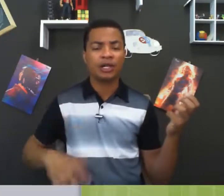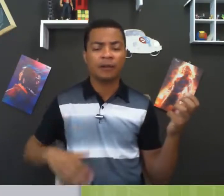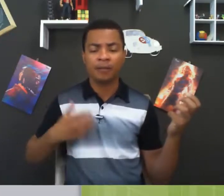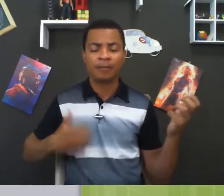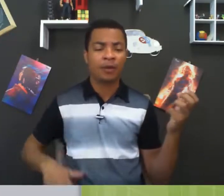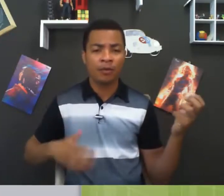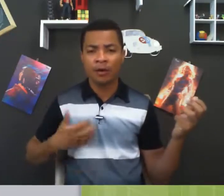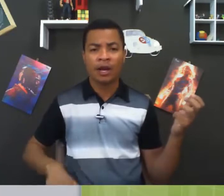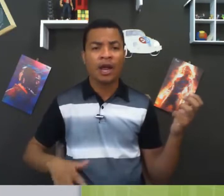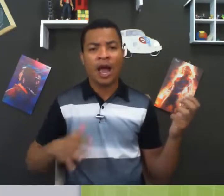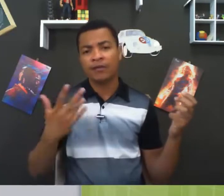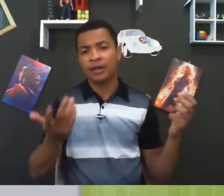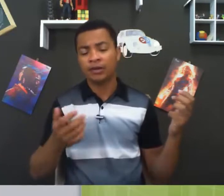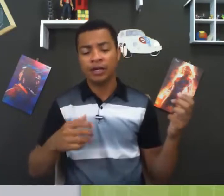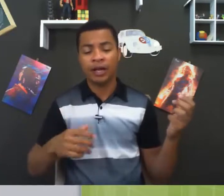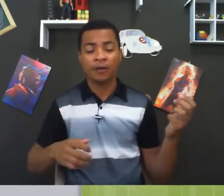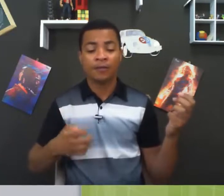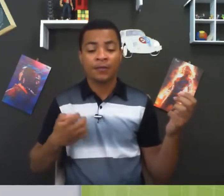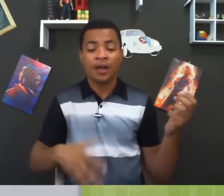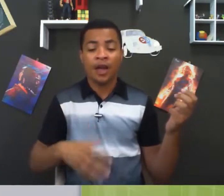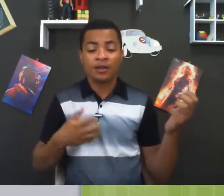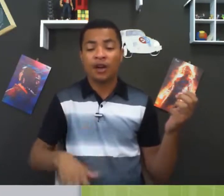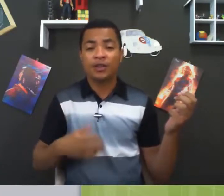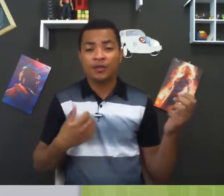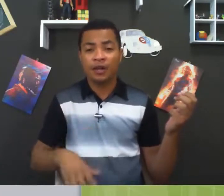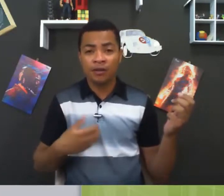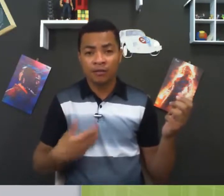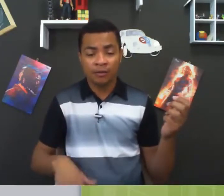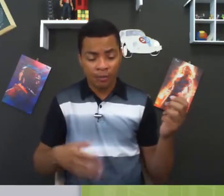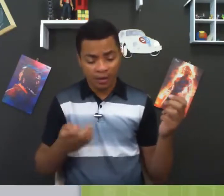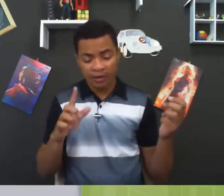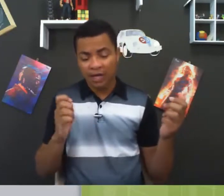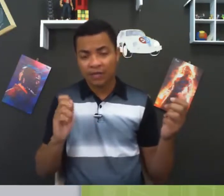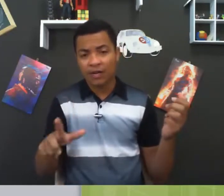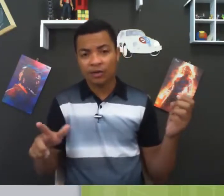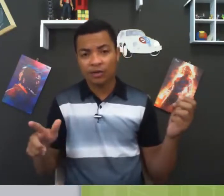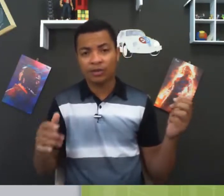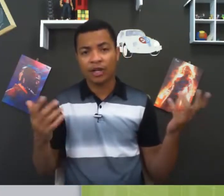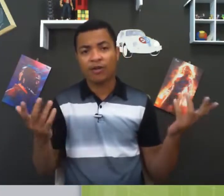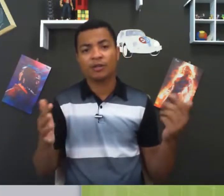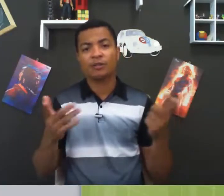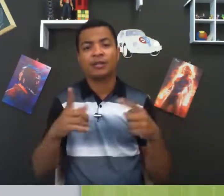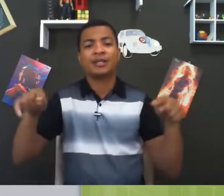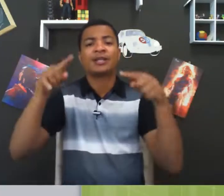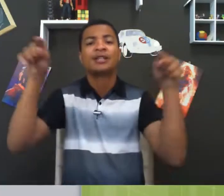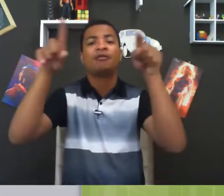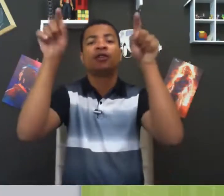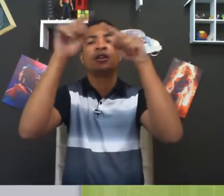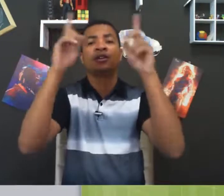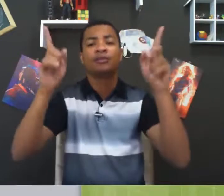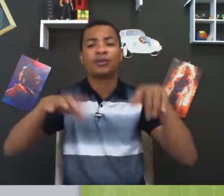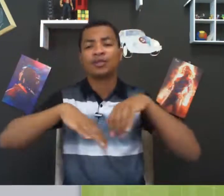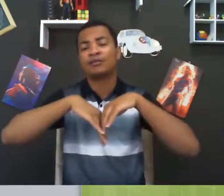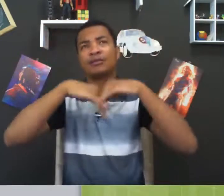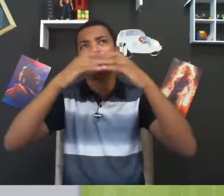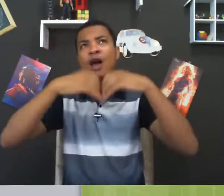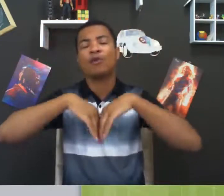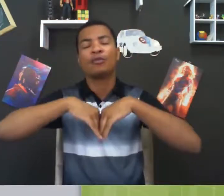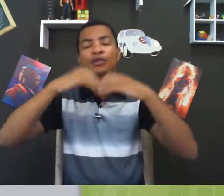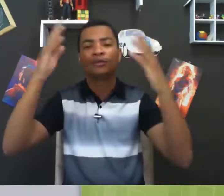aqui, tá bom? Aí fica a seu critério. É o sinal de violão, porque é um classificador, não tem como, você não precisa desenhar o violão, não é algo muito